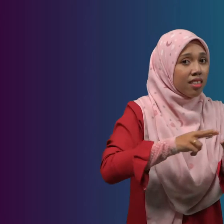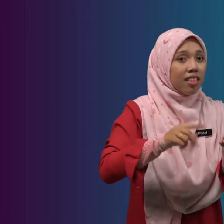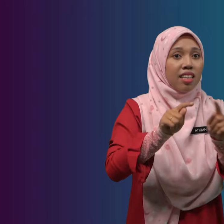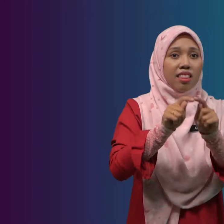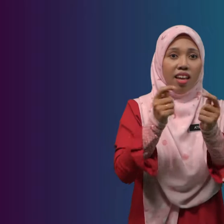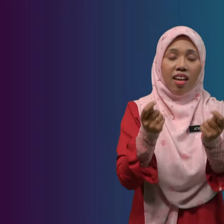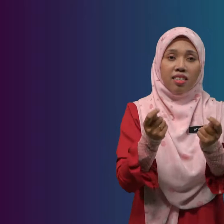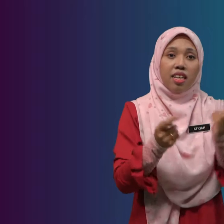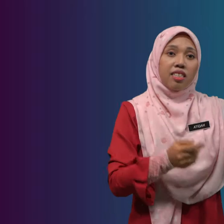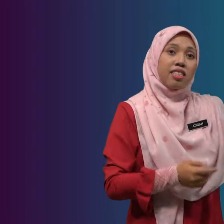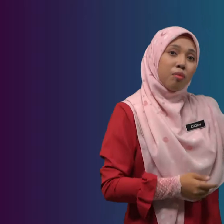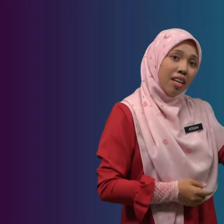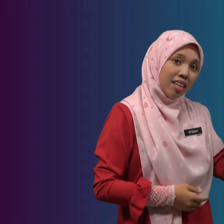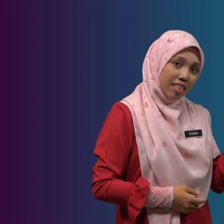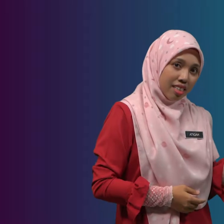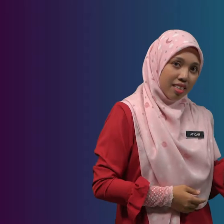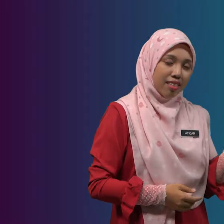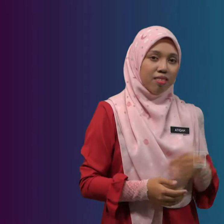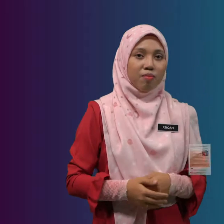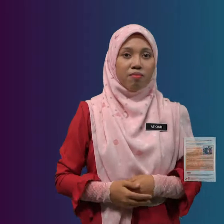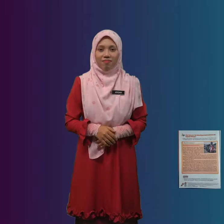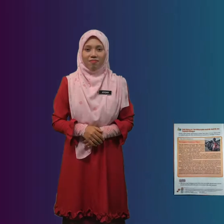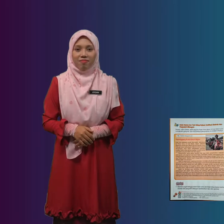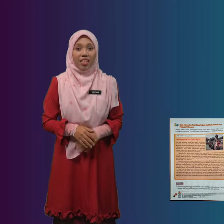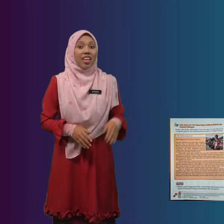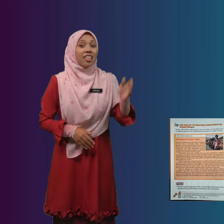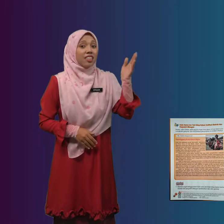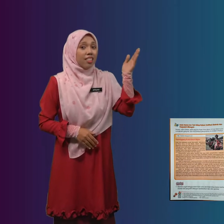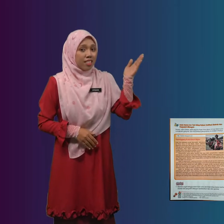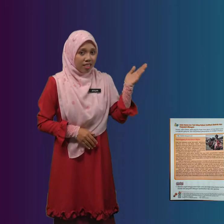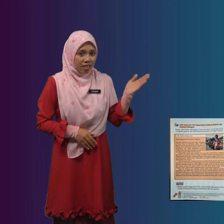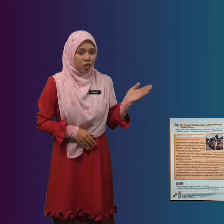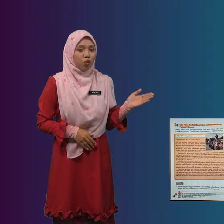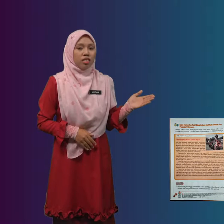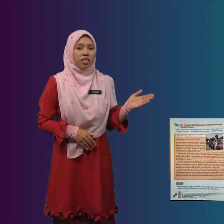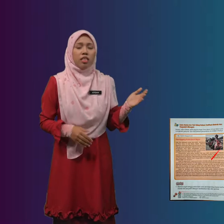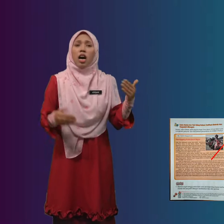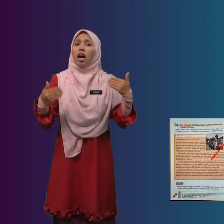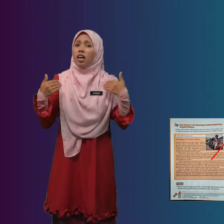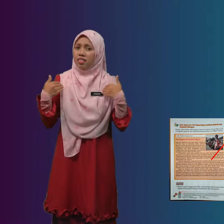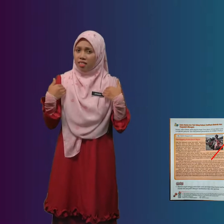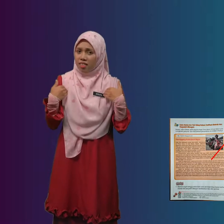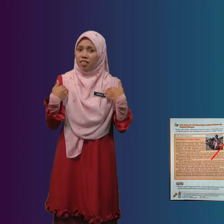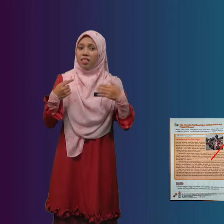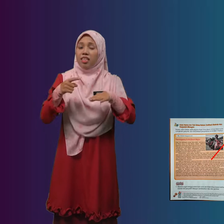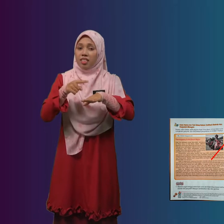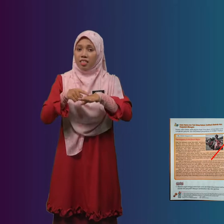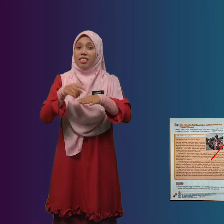Teks Di sebelah Ini Teks Ini Juga Ada Di